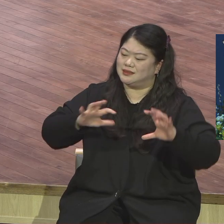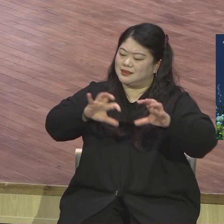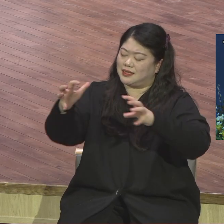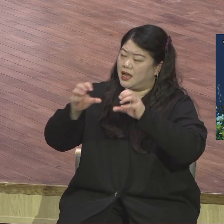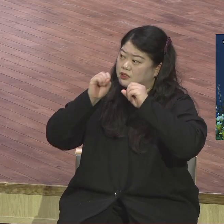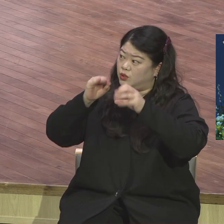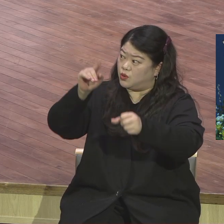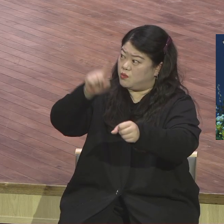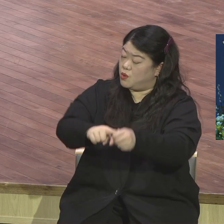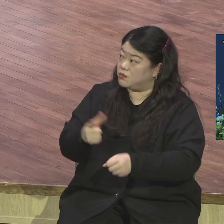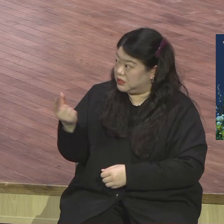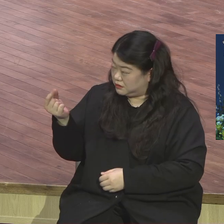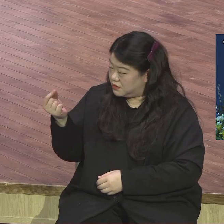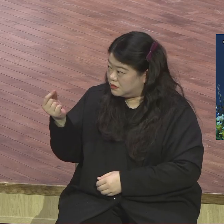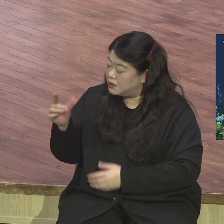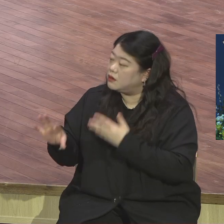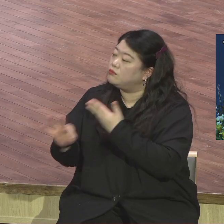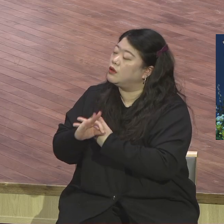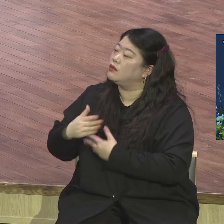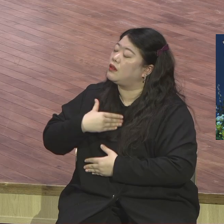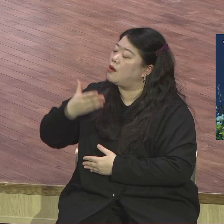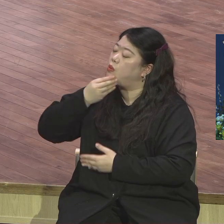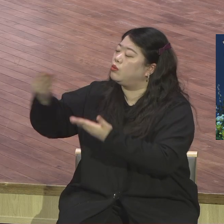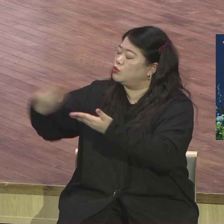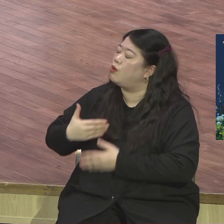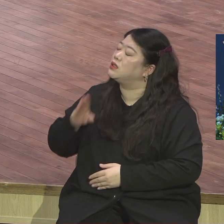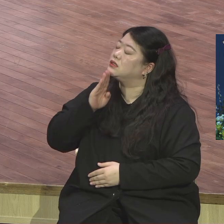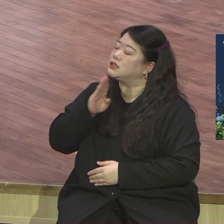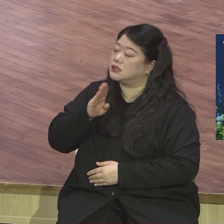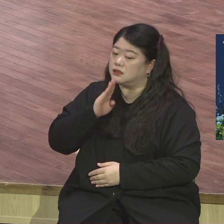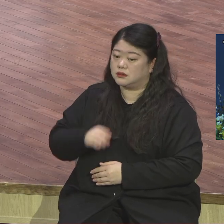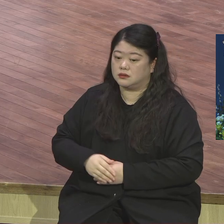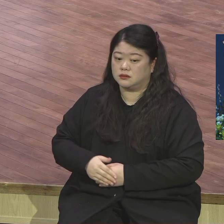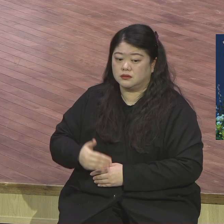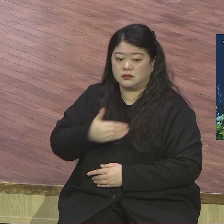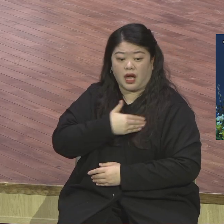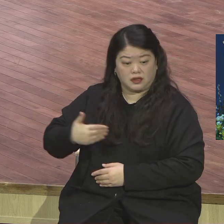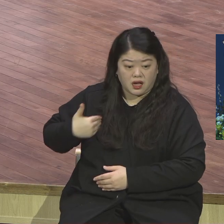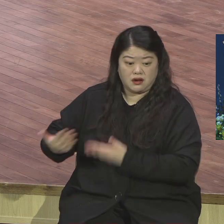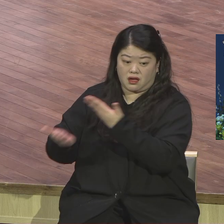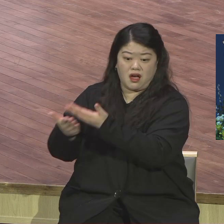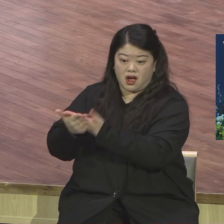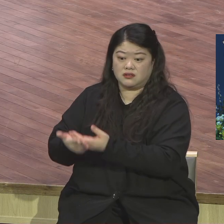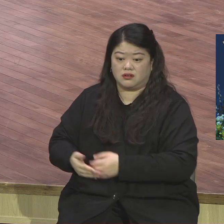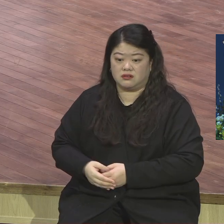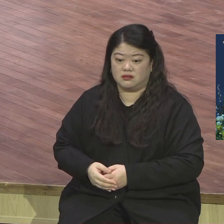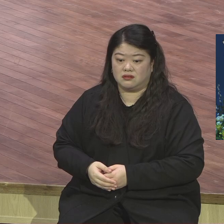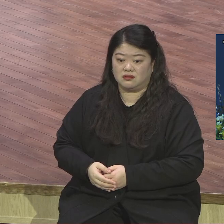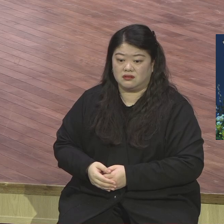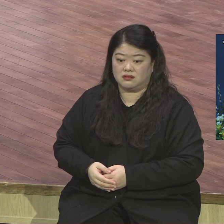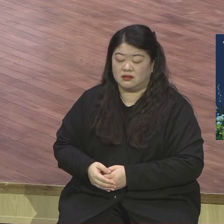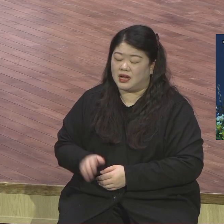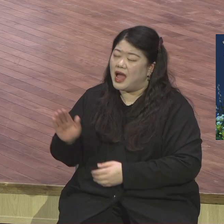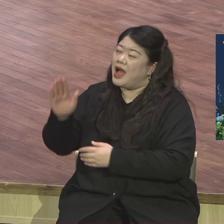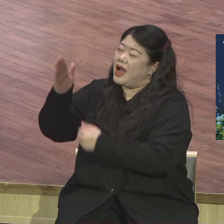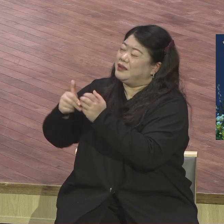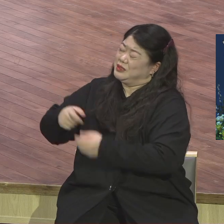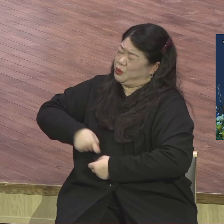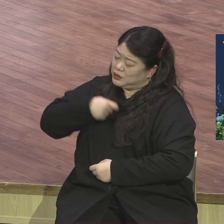방법으로 축복하여 주옵소서 빛의 경계로 역사하여 주옵소서 나는 무능합니다 능력이신다 하나님께서 나를